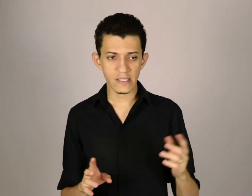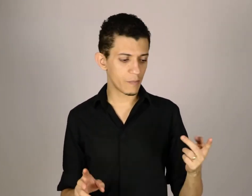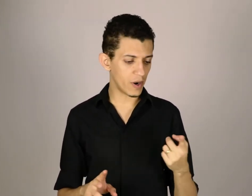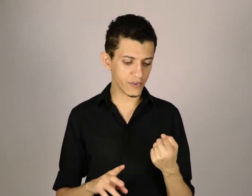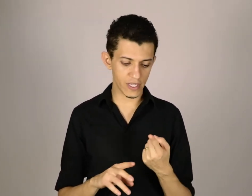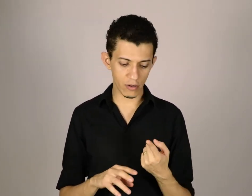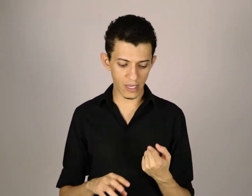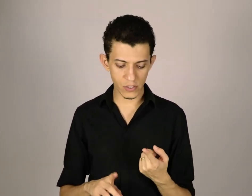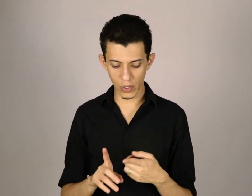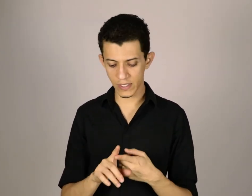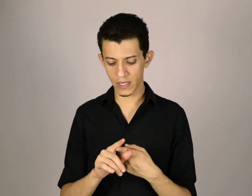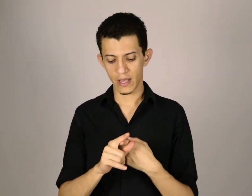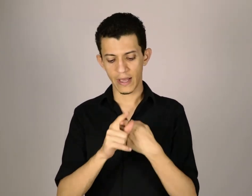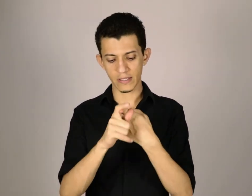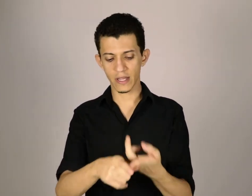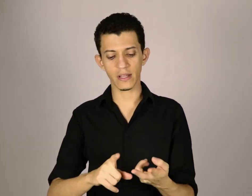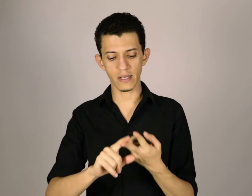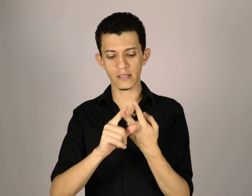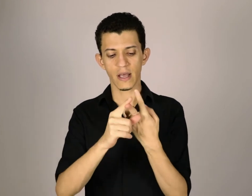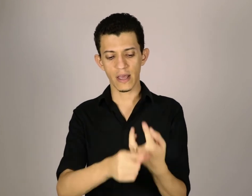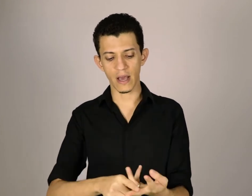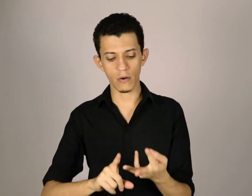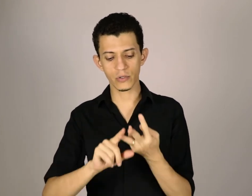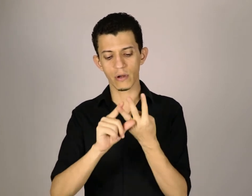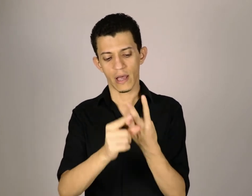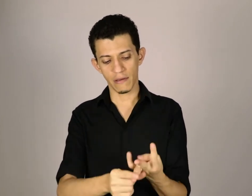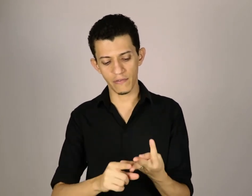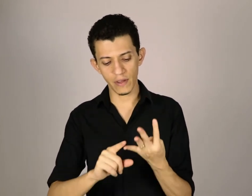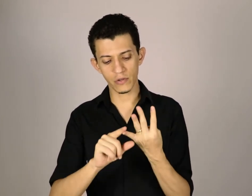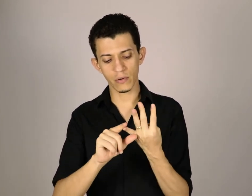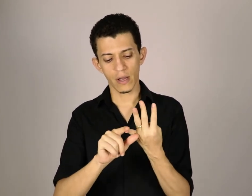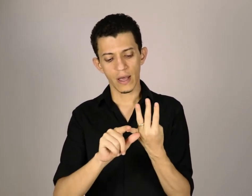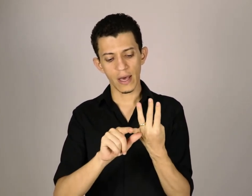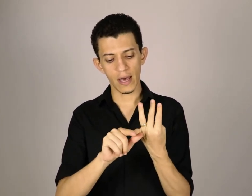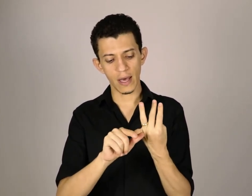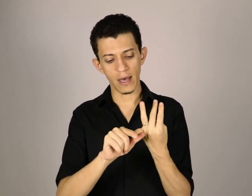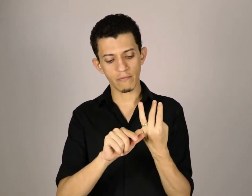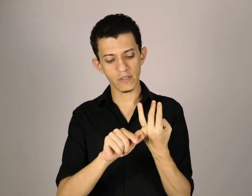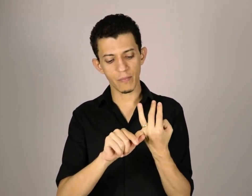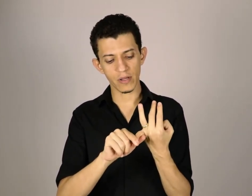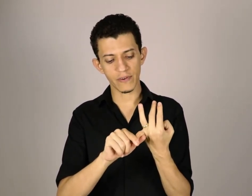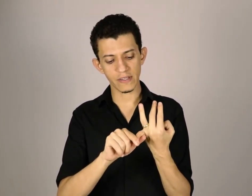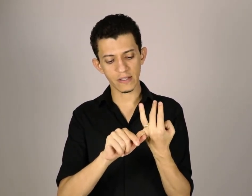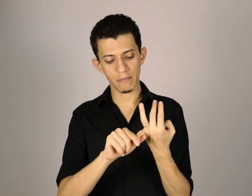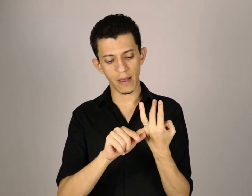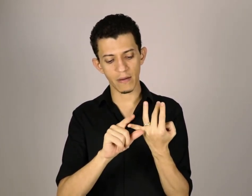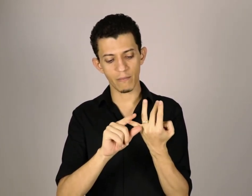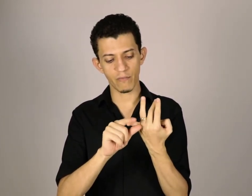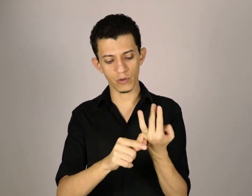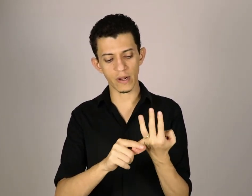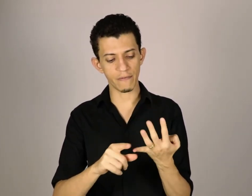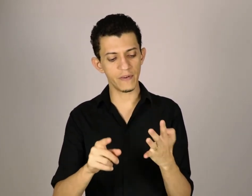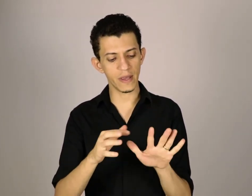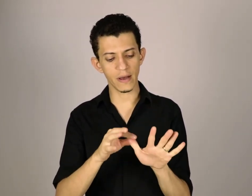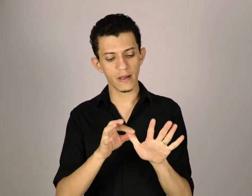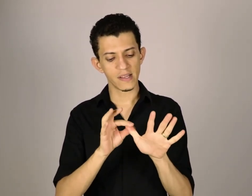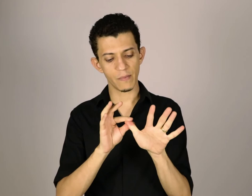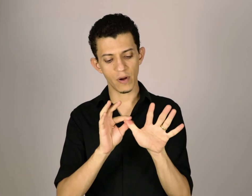você pode fazer anotações escritas, em áudio, em vídeo, você pode fazer também fotografia, você pode